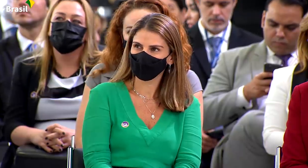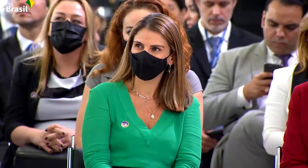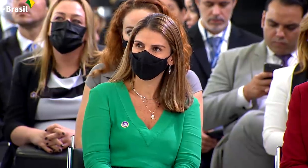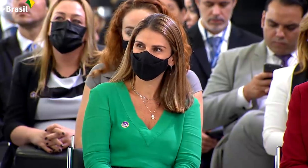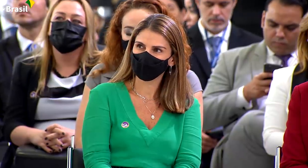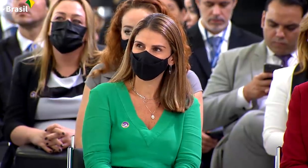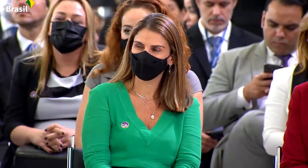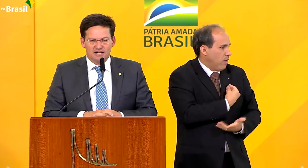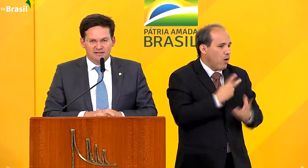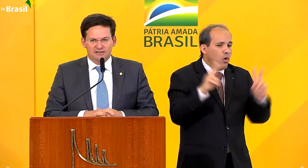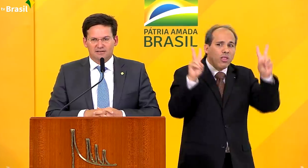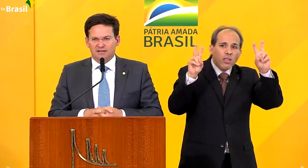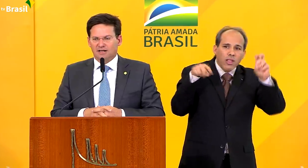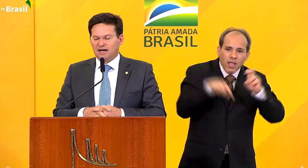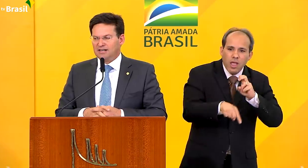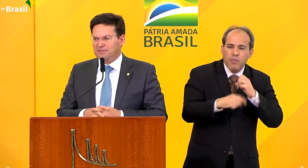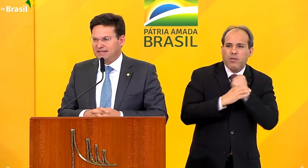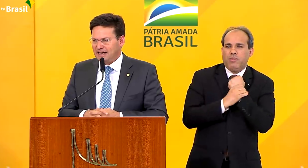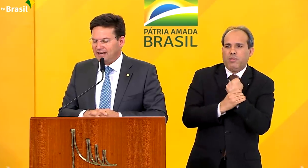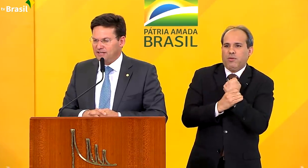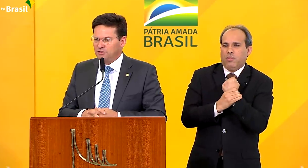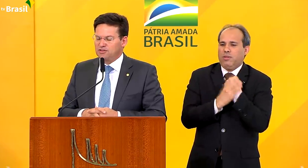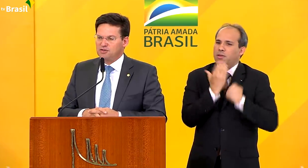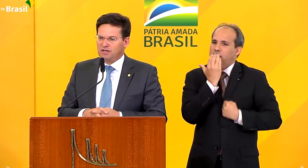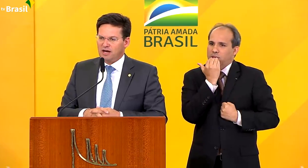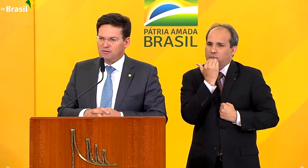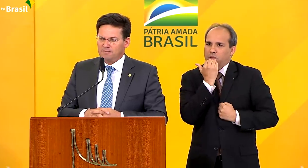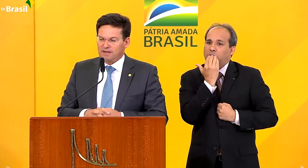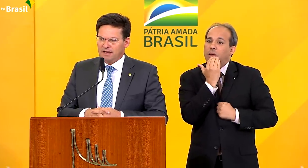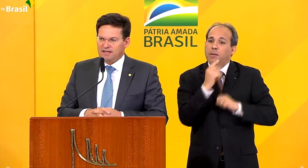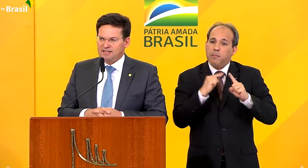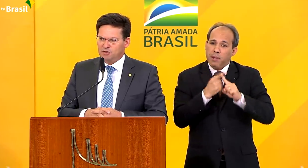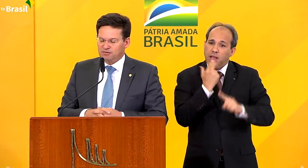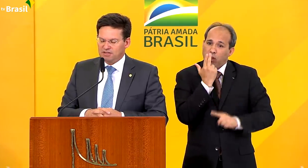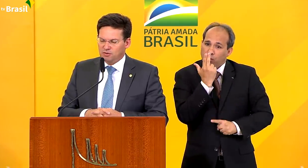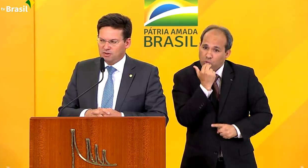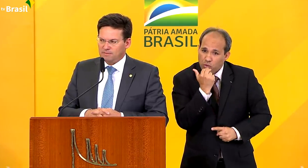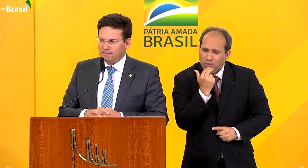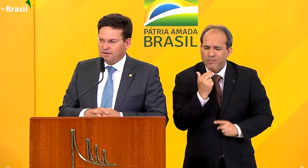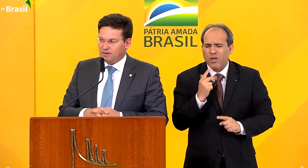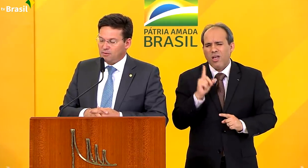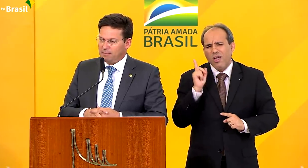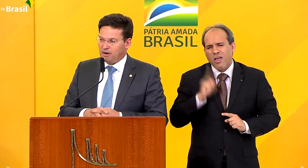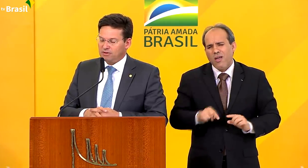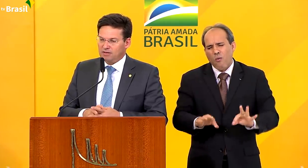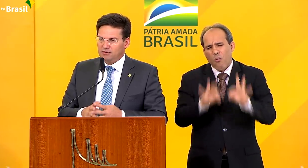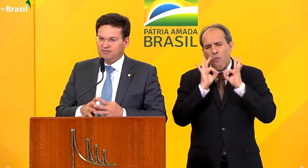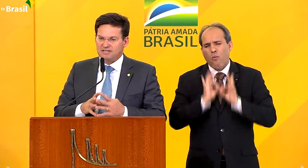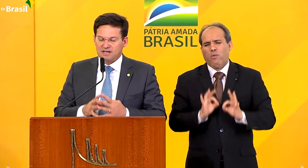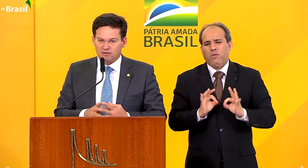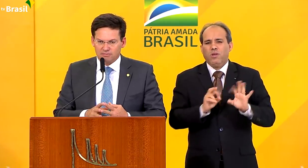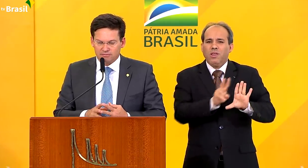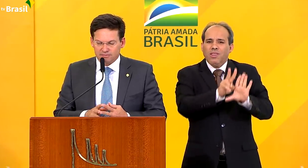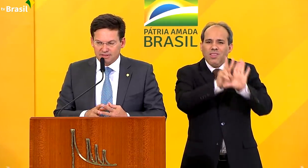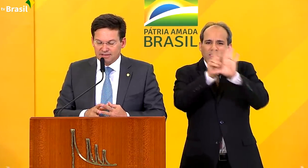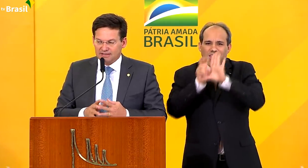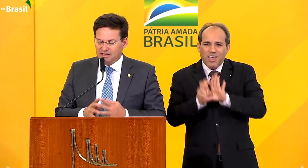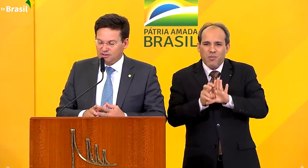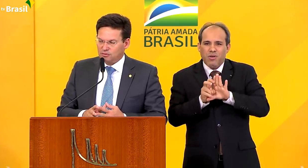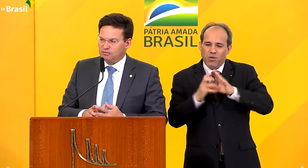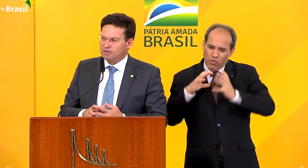essa pauta da segurança alimentar e nutricional é, sem dúvida nenhuma, uma pauta universal,